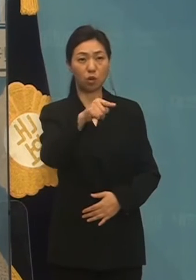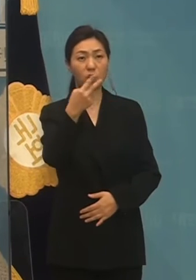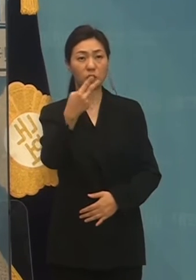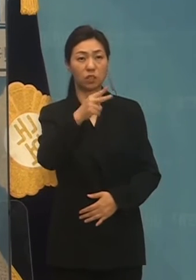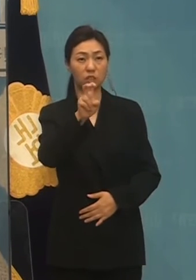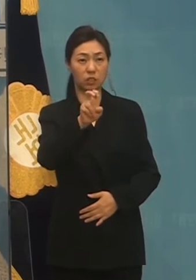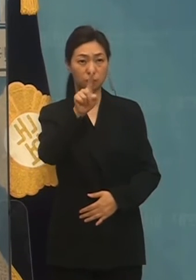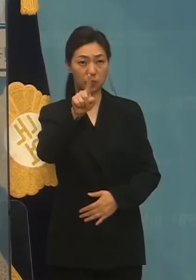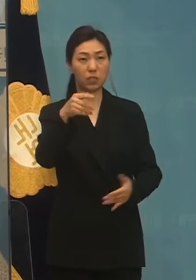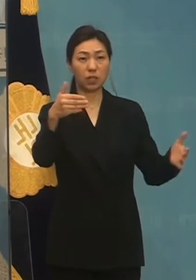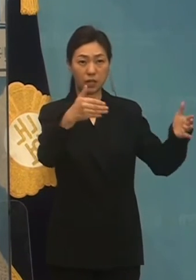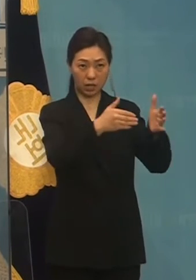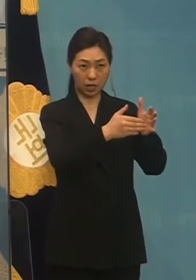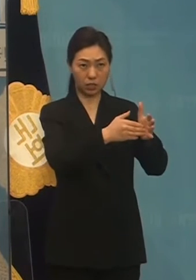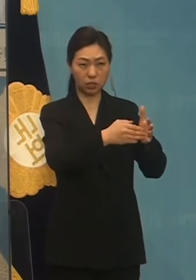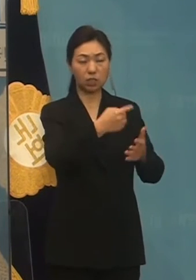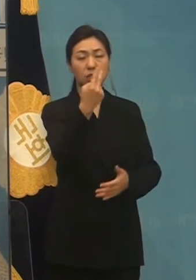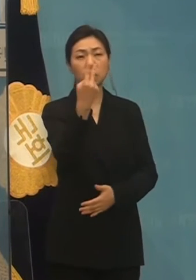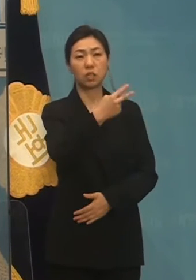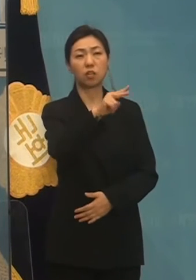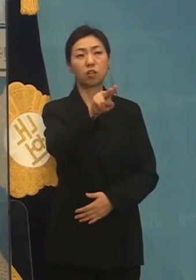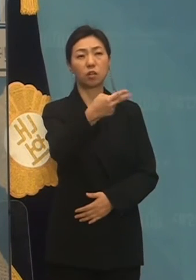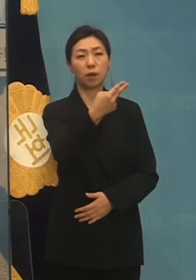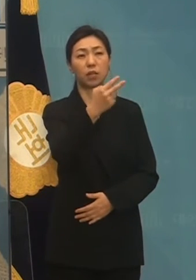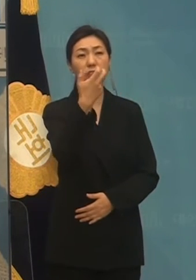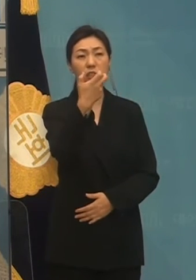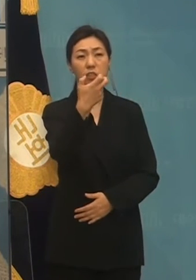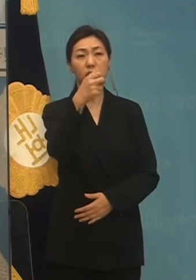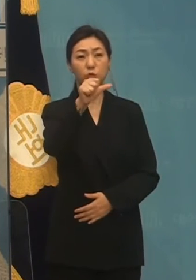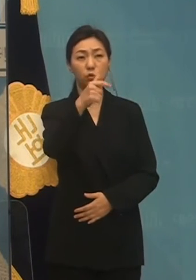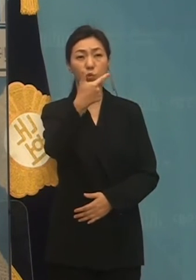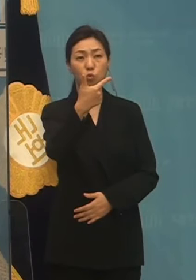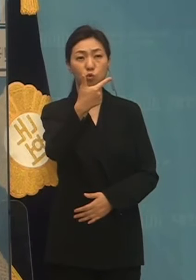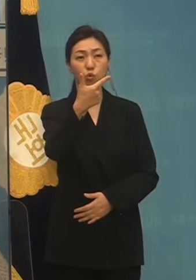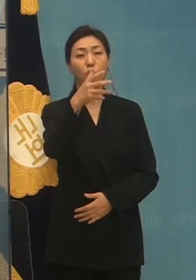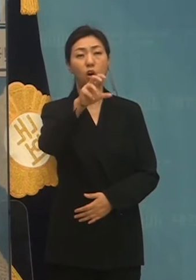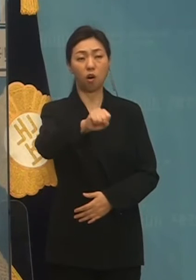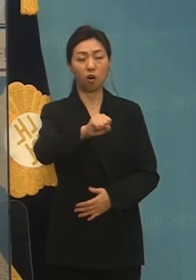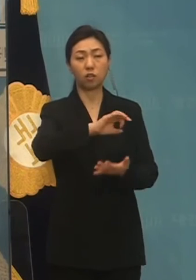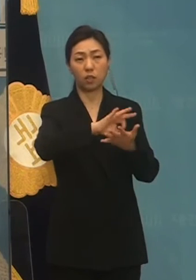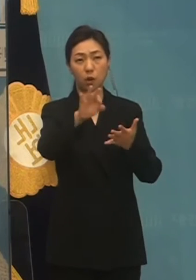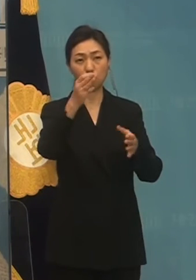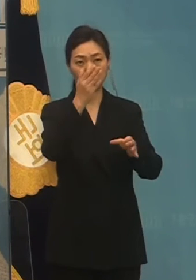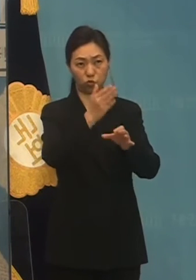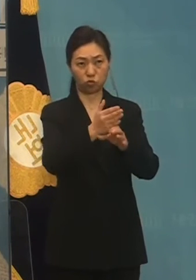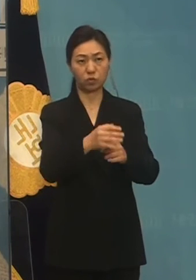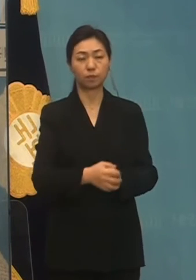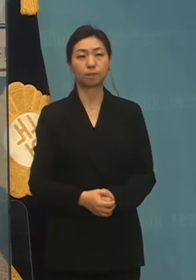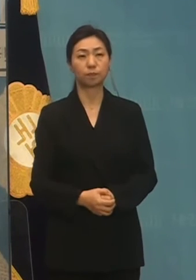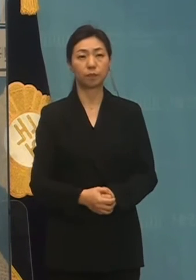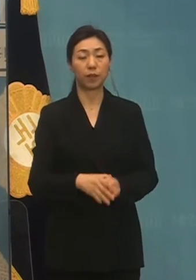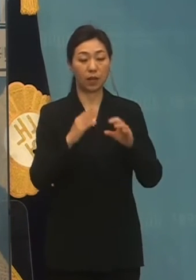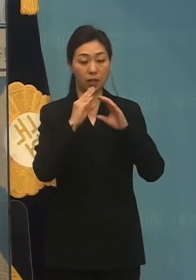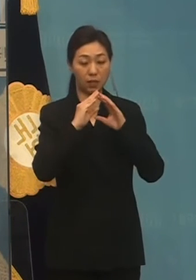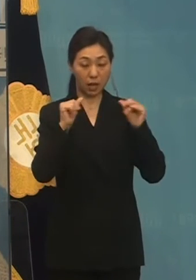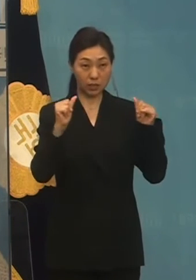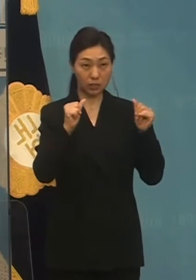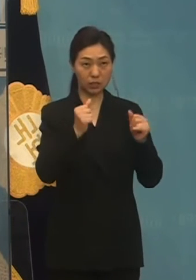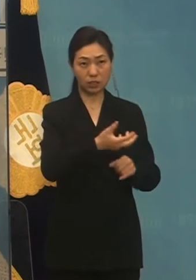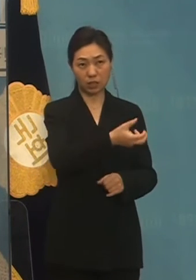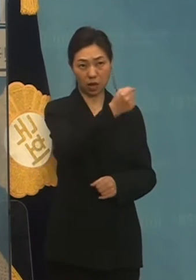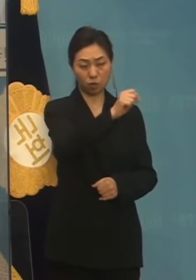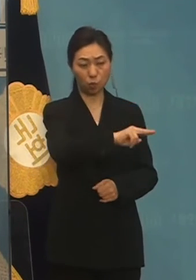총 2,762억 원이 들어가는 것으로 확인되었습니다. 그리고 토지 소유권도 이전이